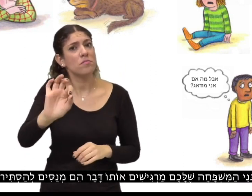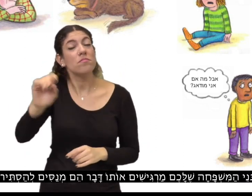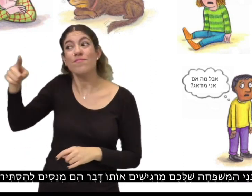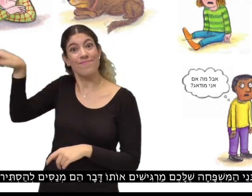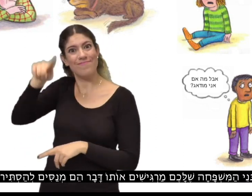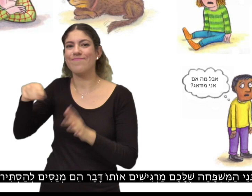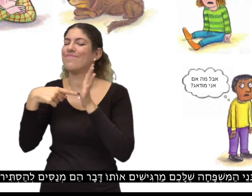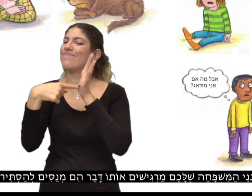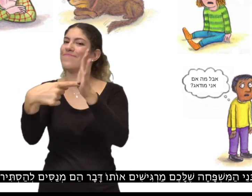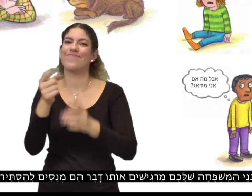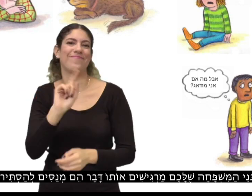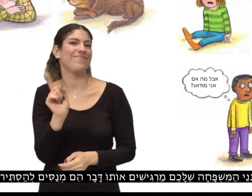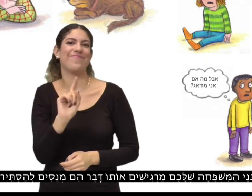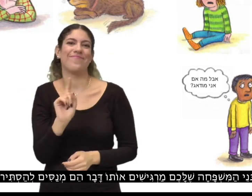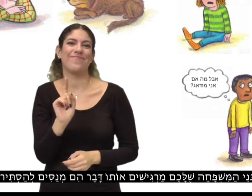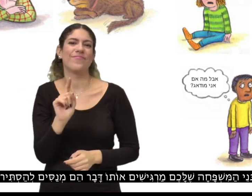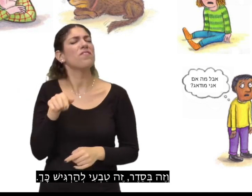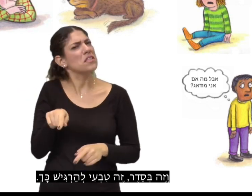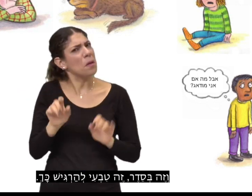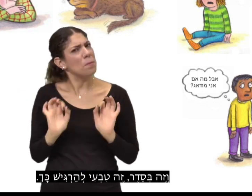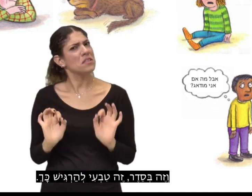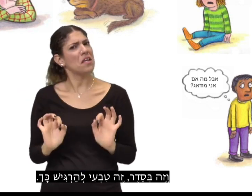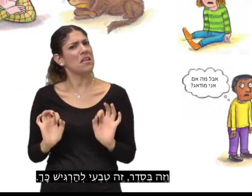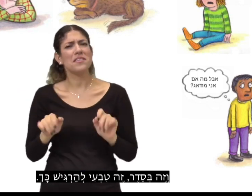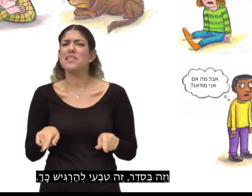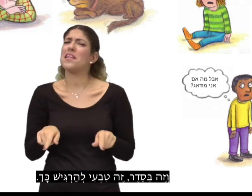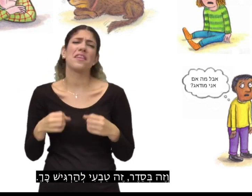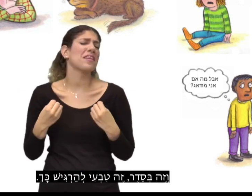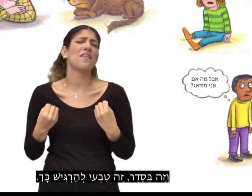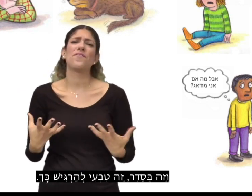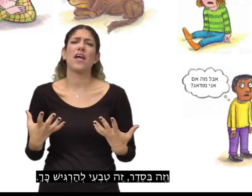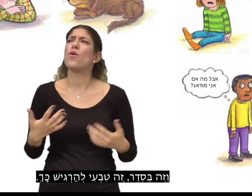אותו דבר. הם מנסים להסתיר את התחושות האלה, אבל זה בסדר. זה טבעי להרגיש כך.